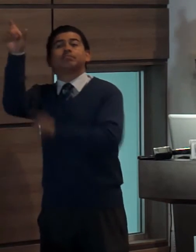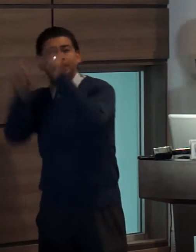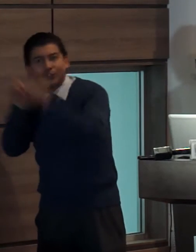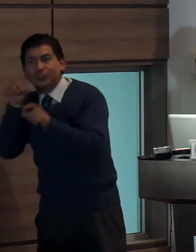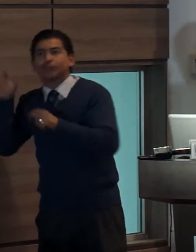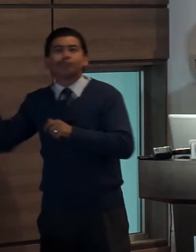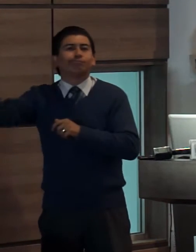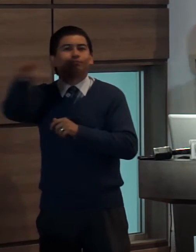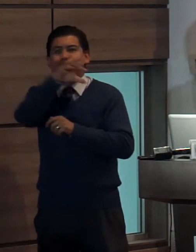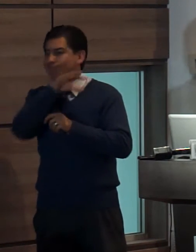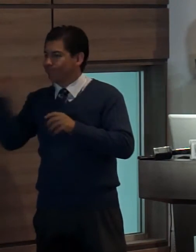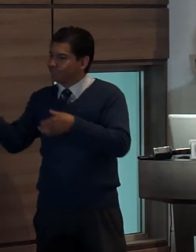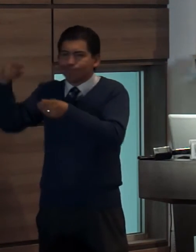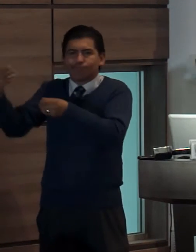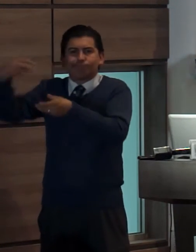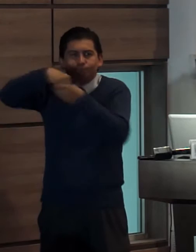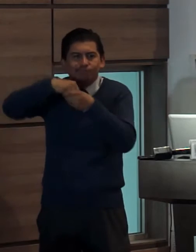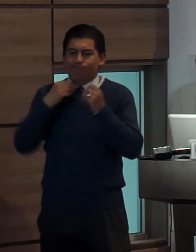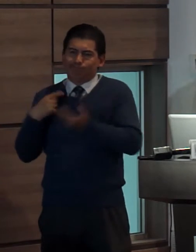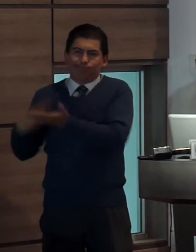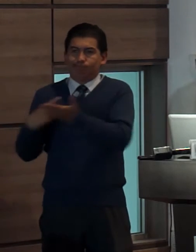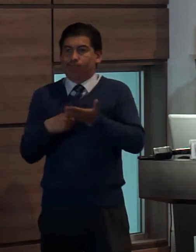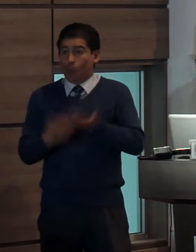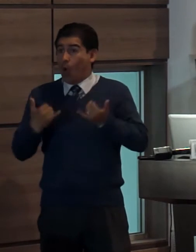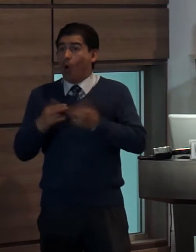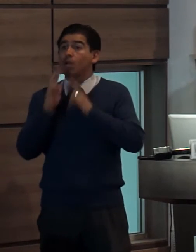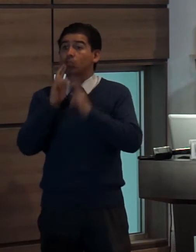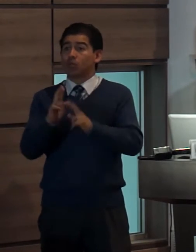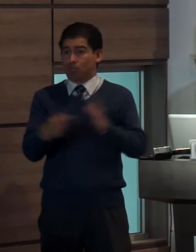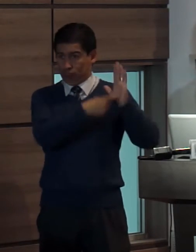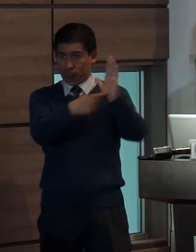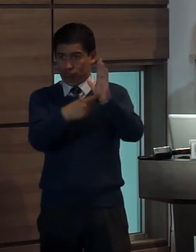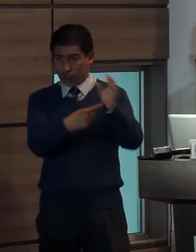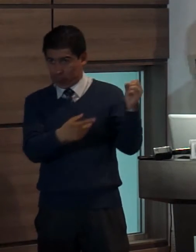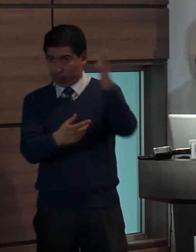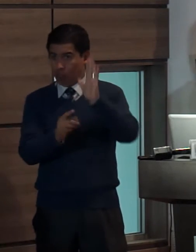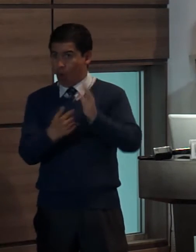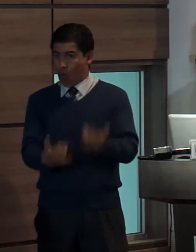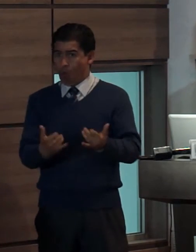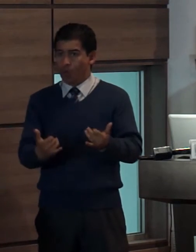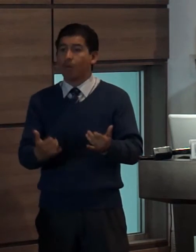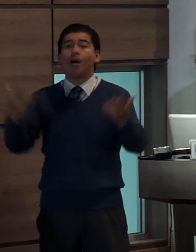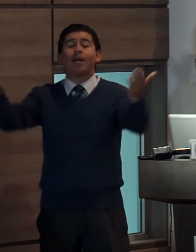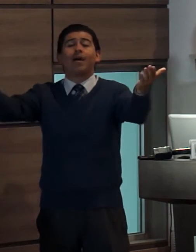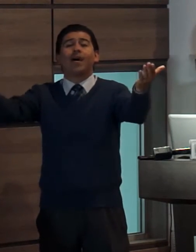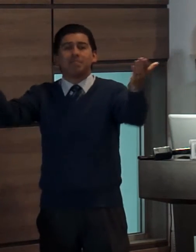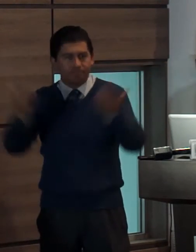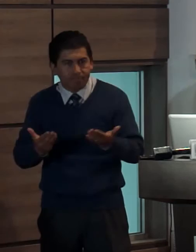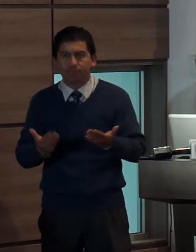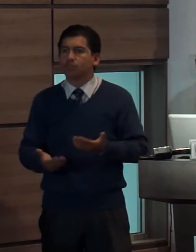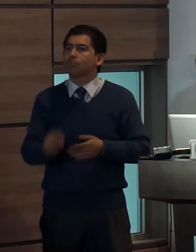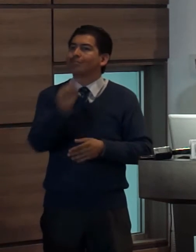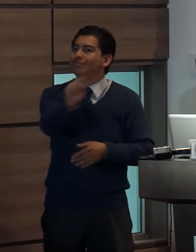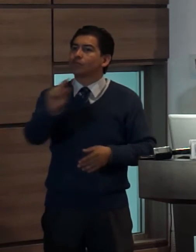robustez de los resultados que hoy les vamos a presentar bienvenidas y bienvenidos a las ciudadanas y